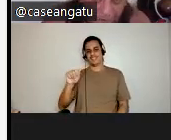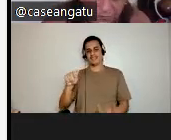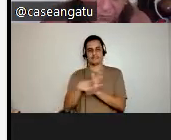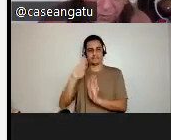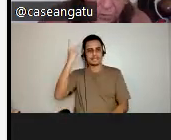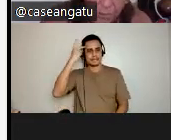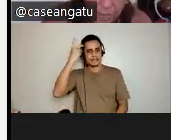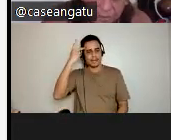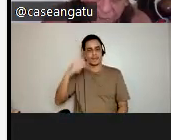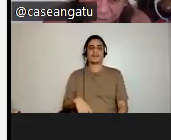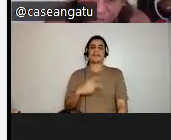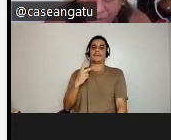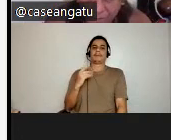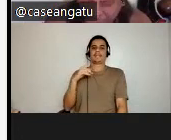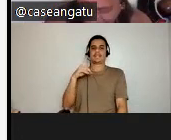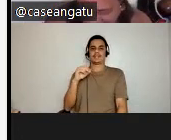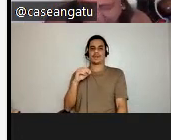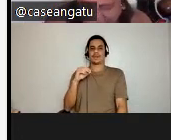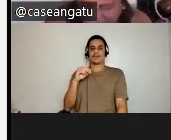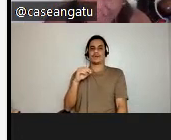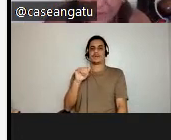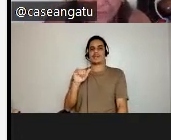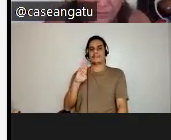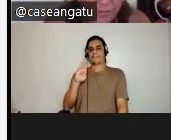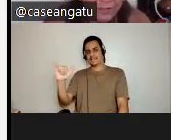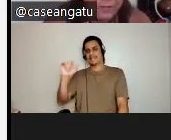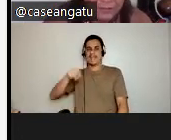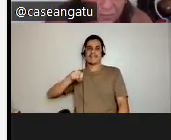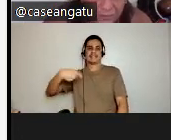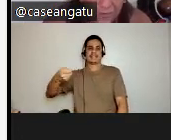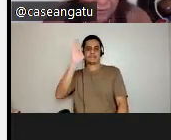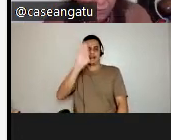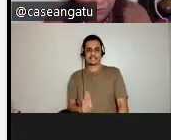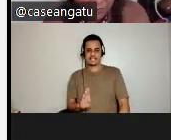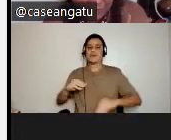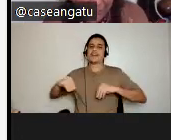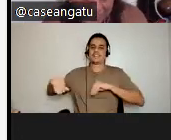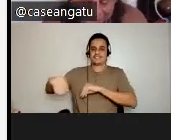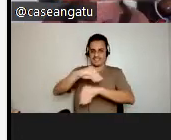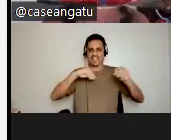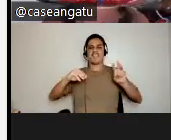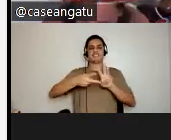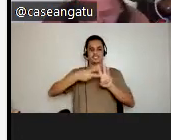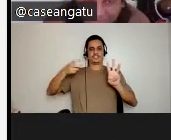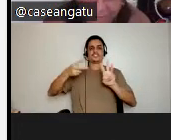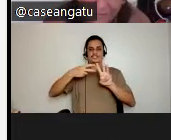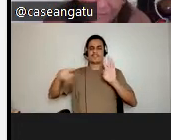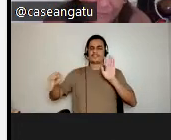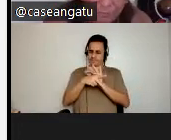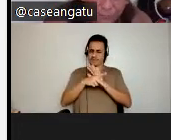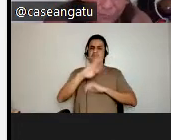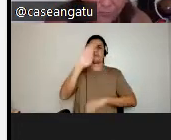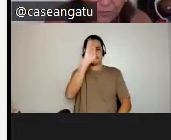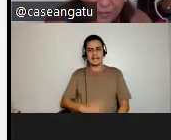que é o Brasil. E a Biaiala, que é América. É terra indígena, sim. O Brasil é terra indígena, é terra